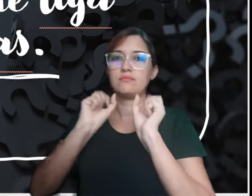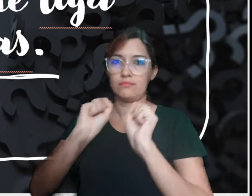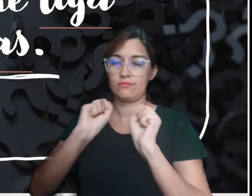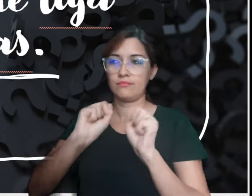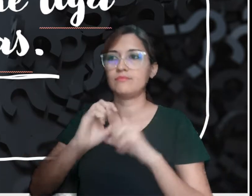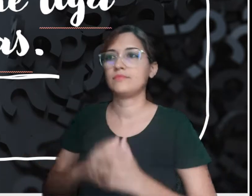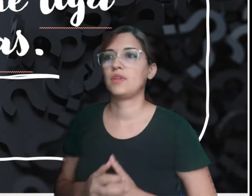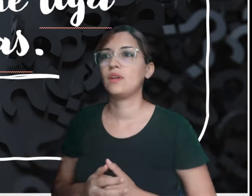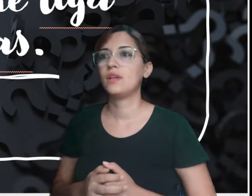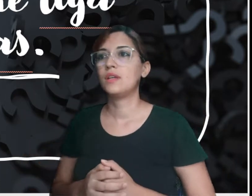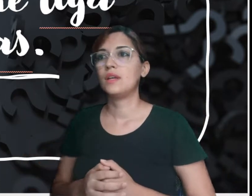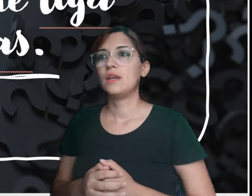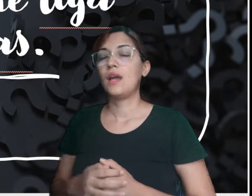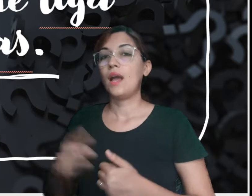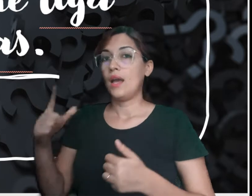Pode ser de várias classes de palavras.